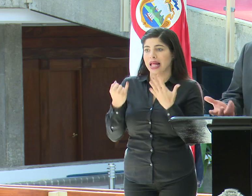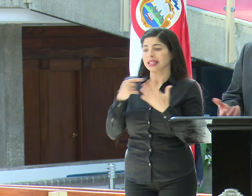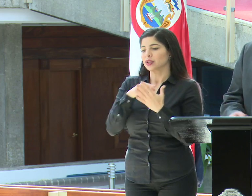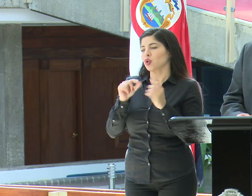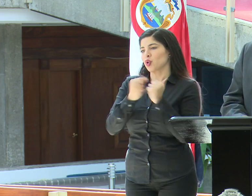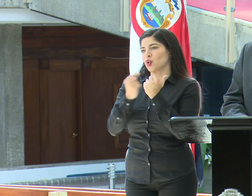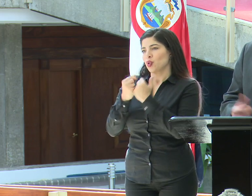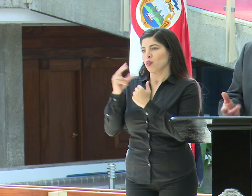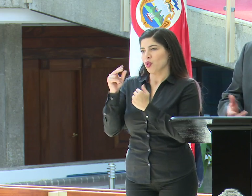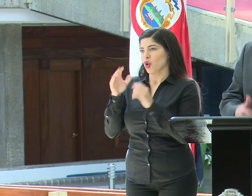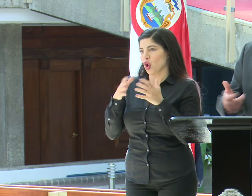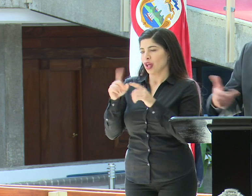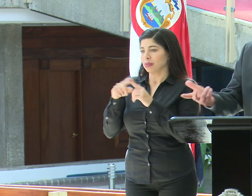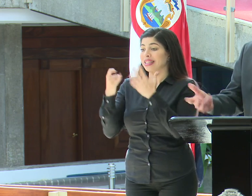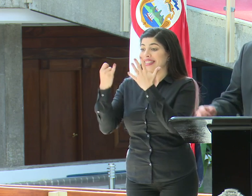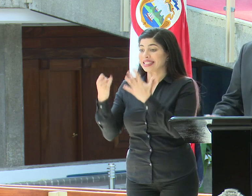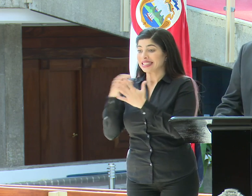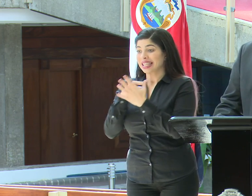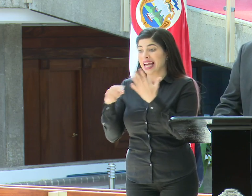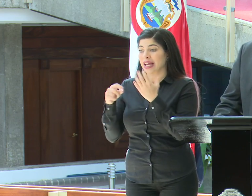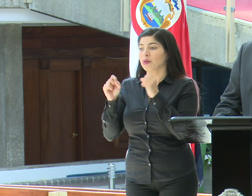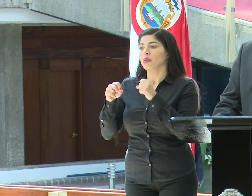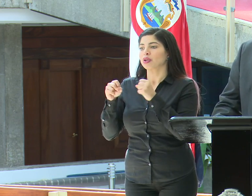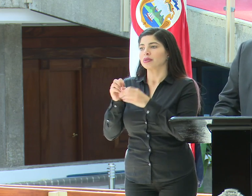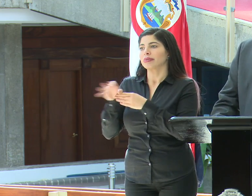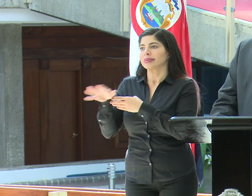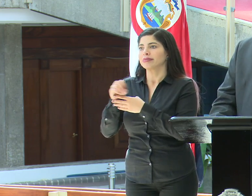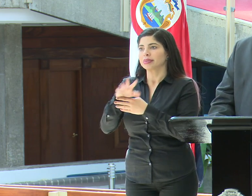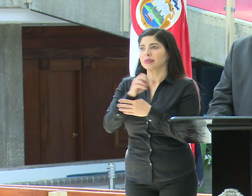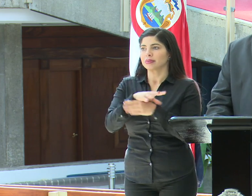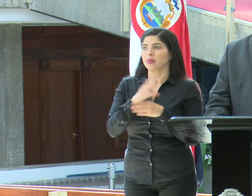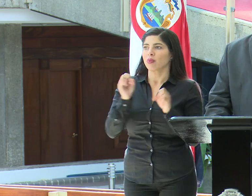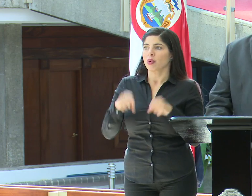son grupos, no son clústeres, pero posibles clústeres, por decirlo de alguna manera.